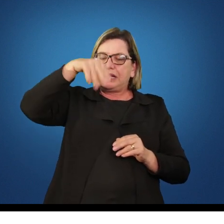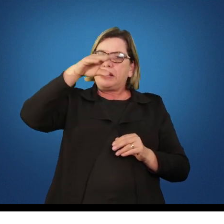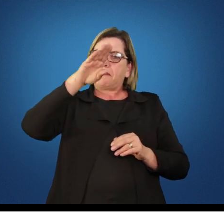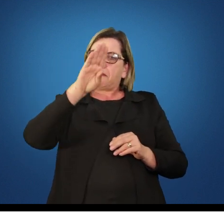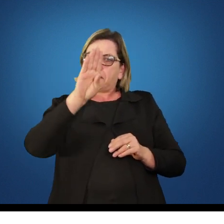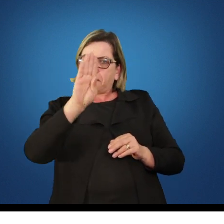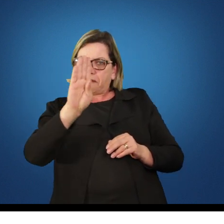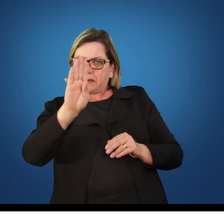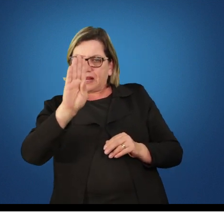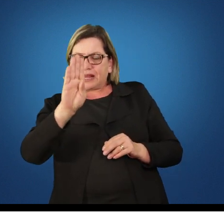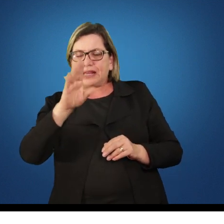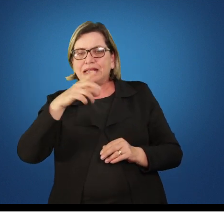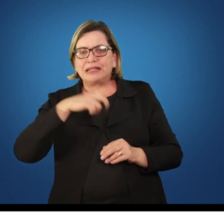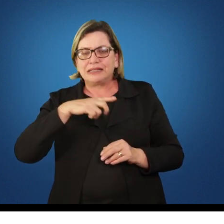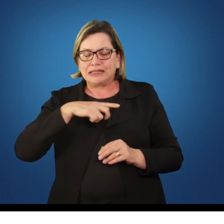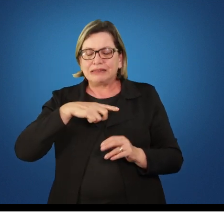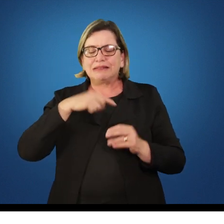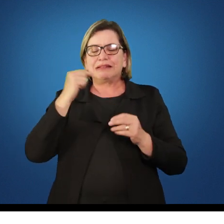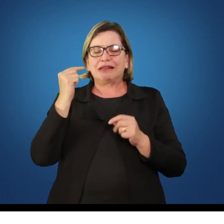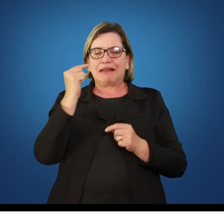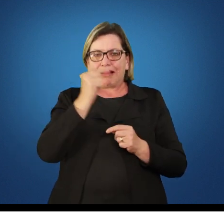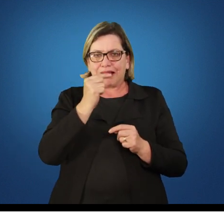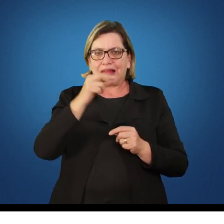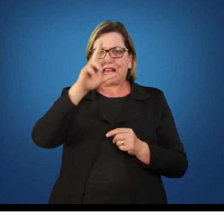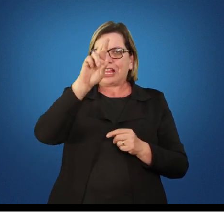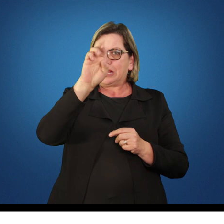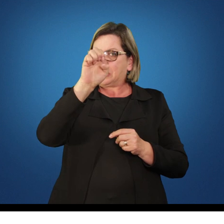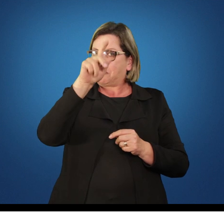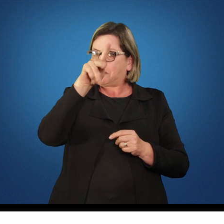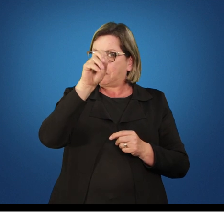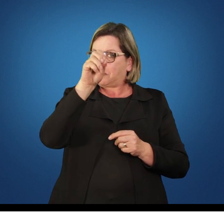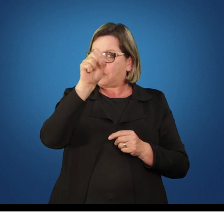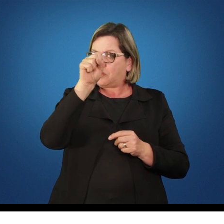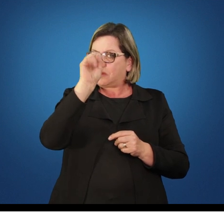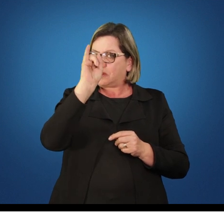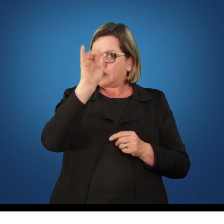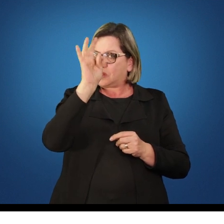os outros professores, e eu resolvi trazer a vocês este material.